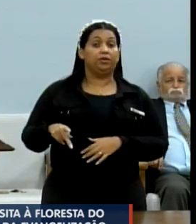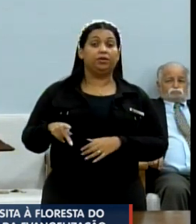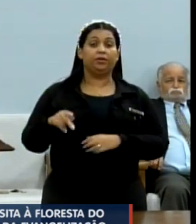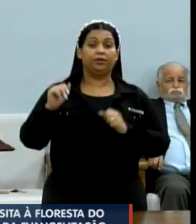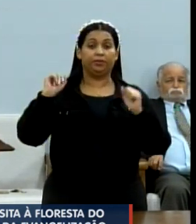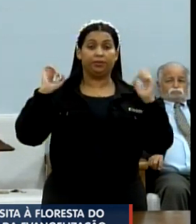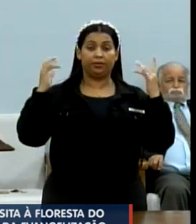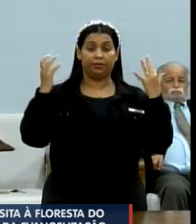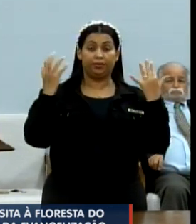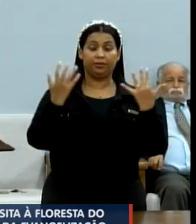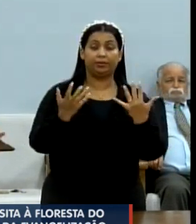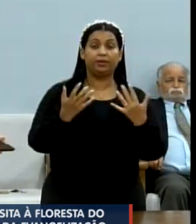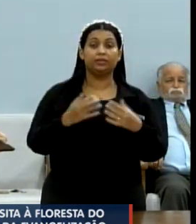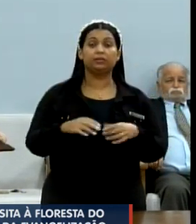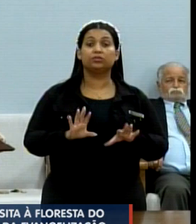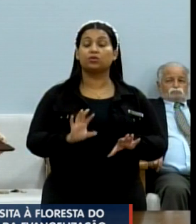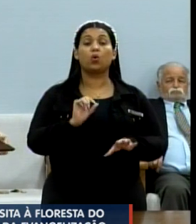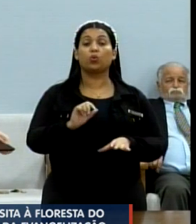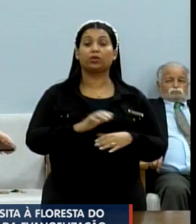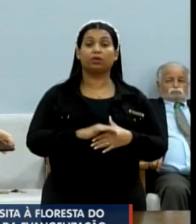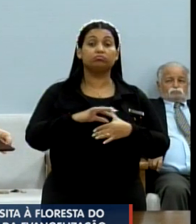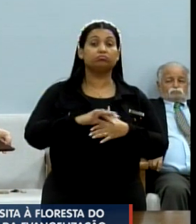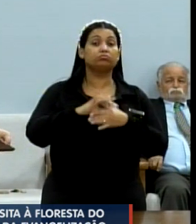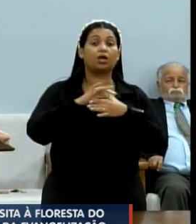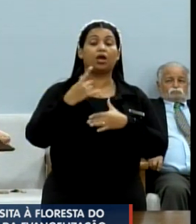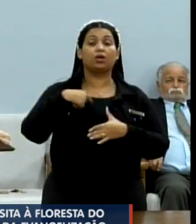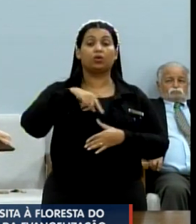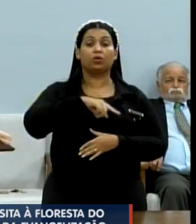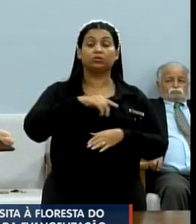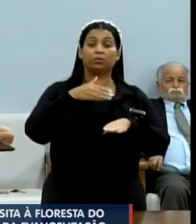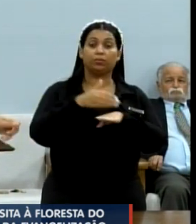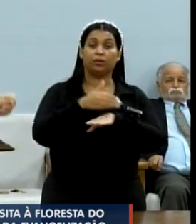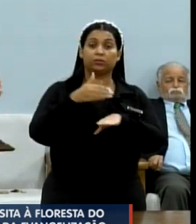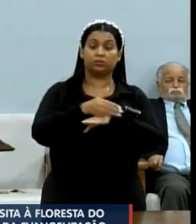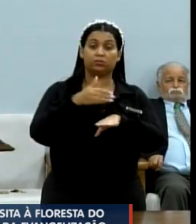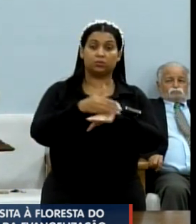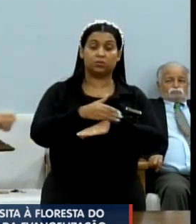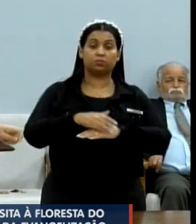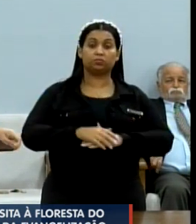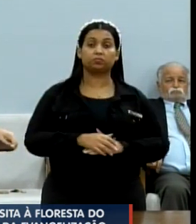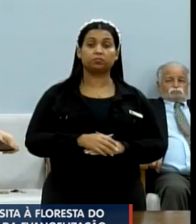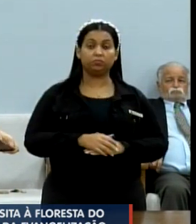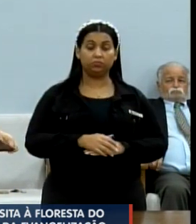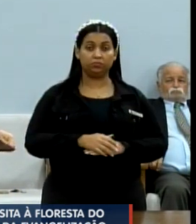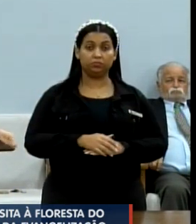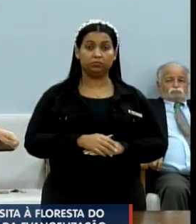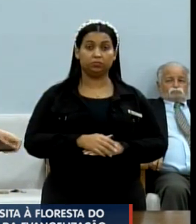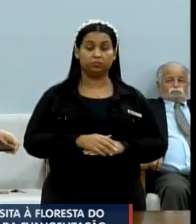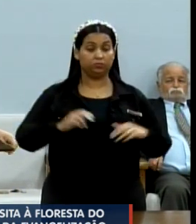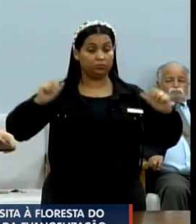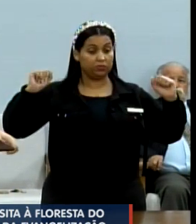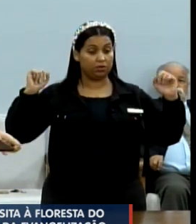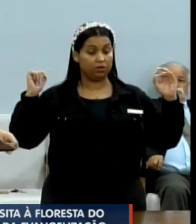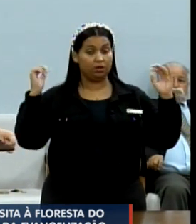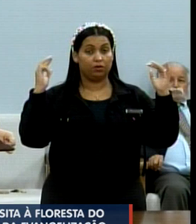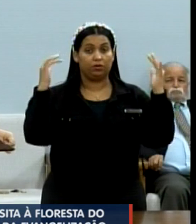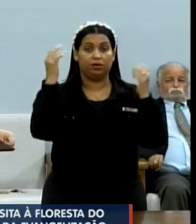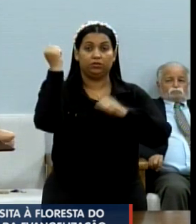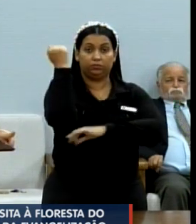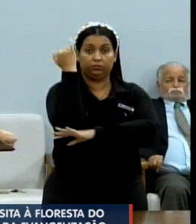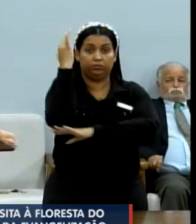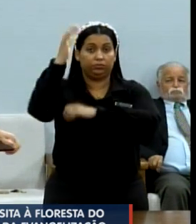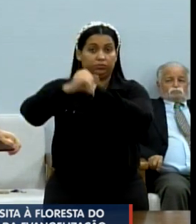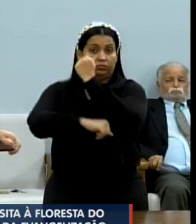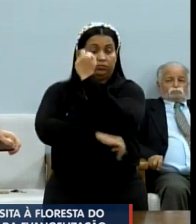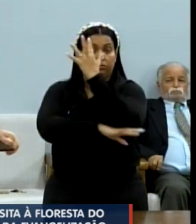queria só destacar a nossa participação na visita que nós fizemos à Floresta Ecológica do Noroeste